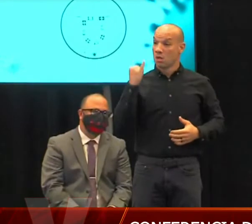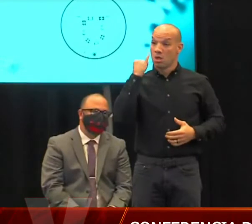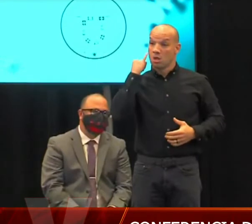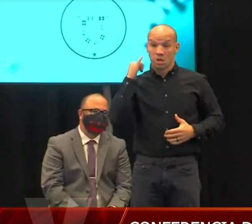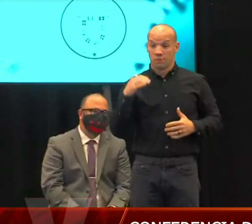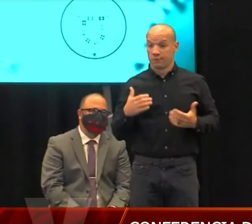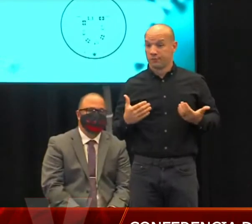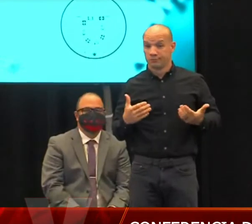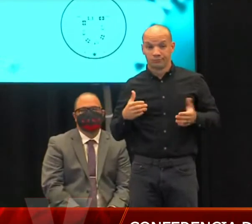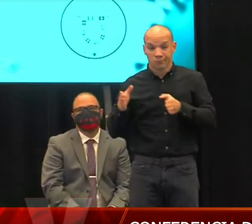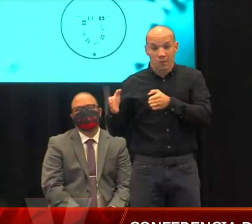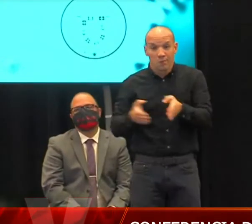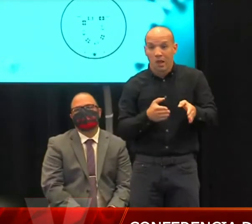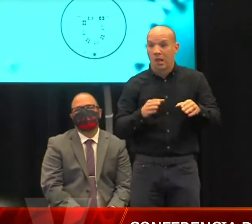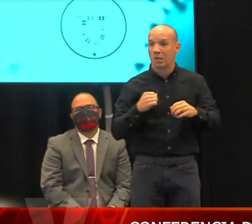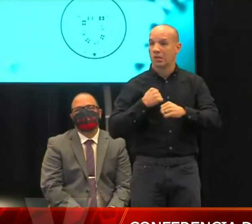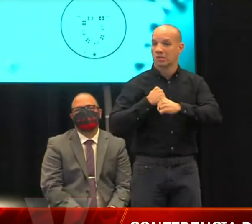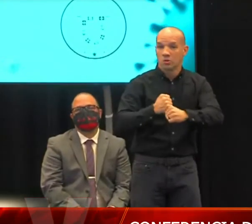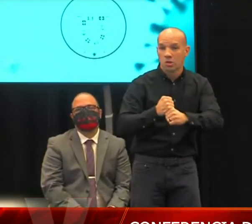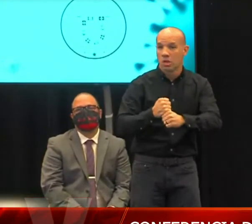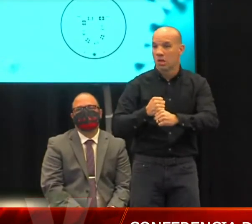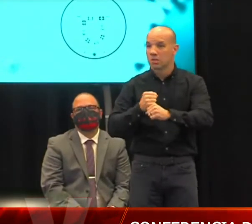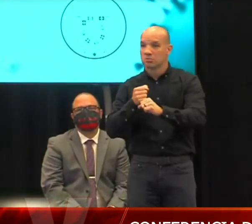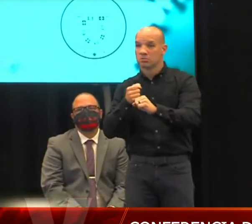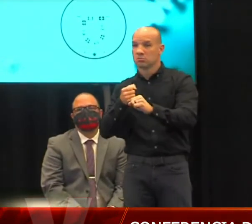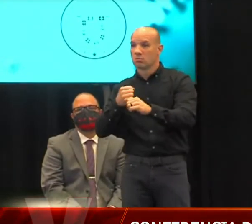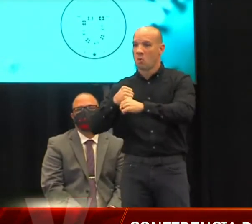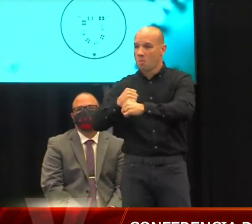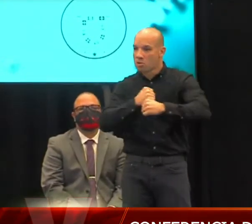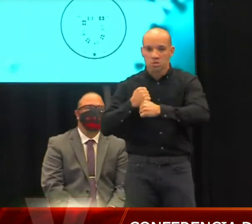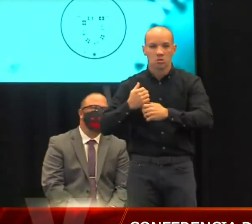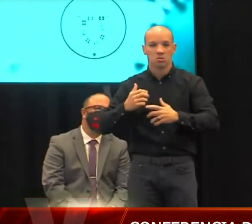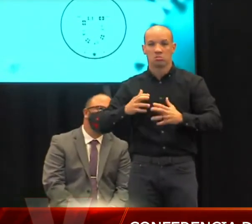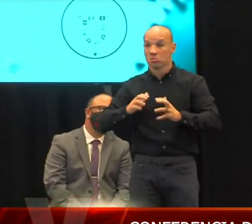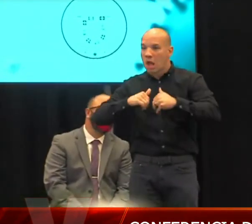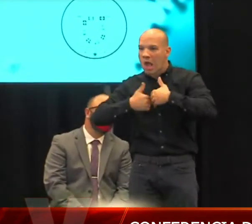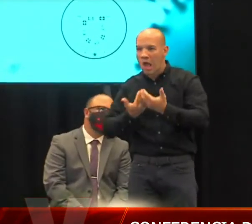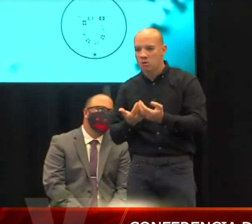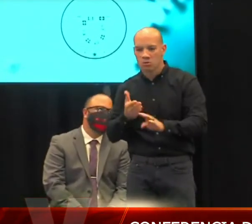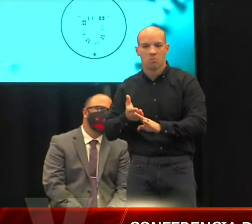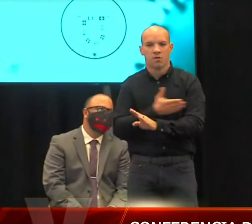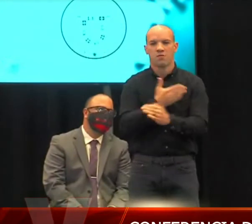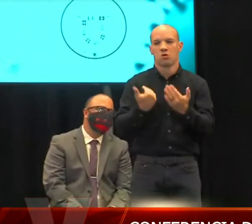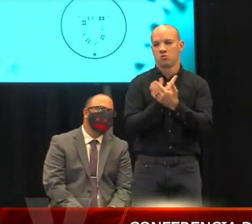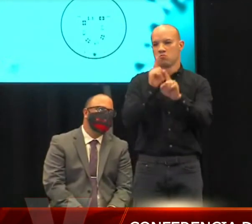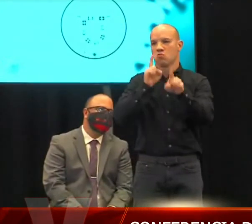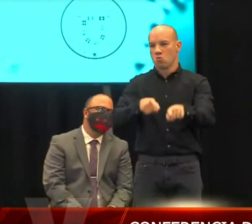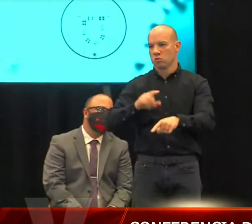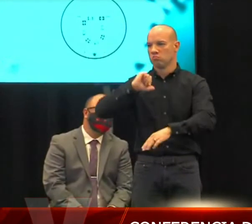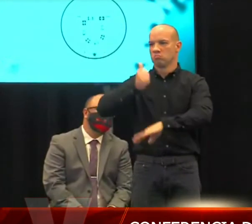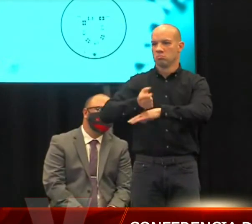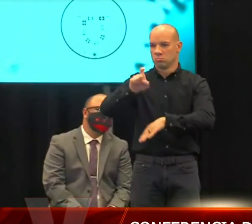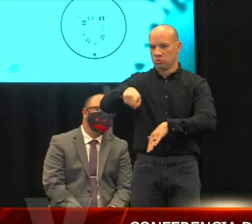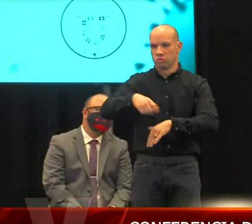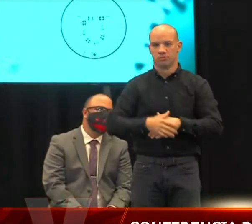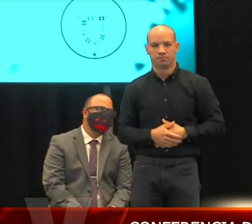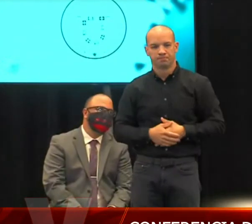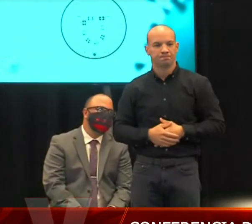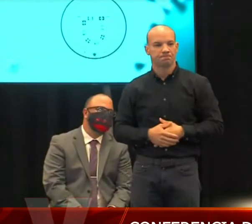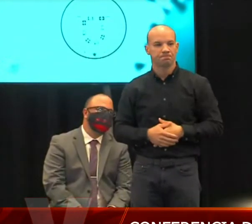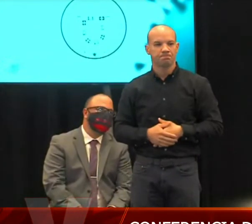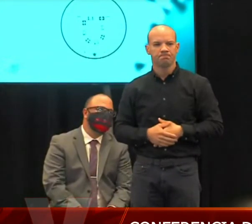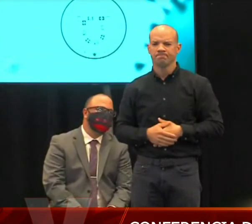implementar los planes de seguridad y de protección lo tienen que hacer antes de que empiece la nueva orden. La segunda pregunta es sobre los